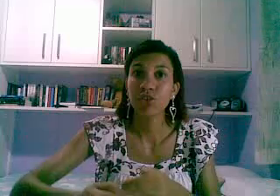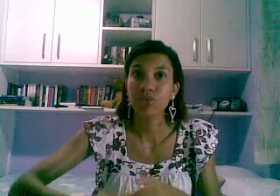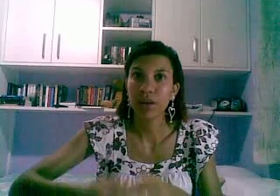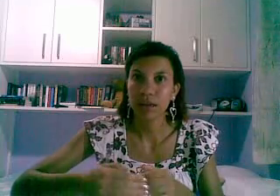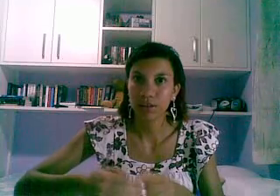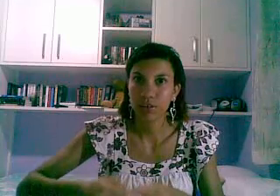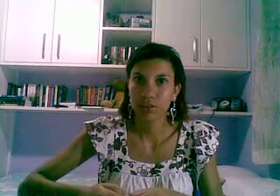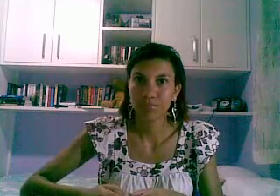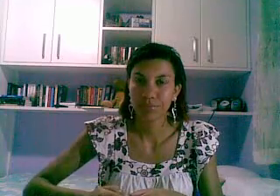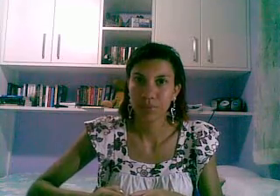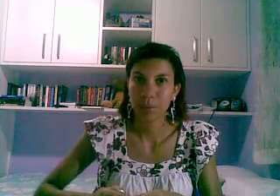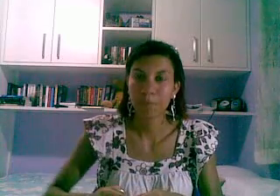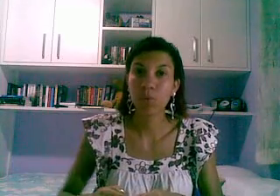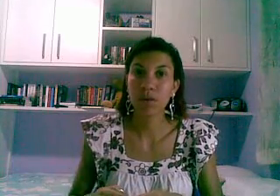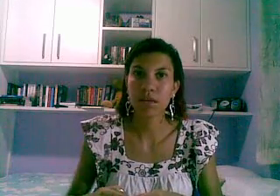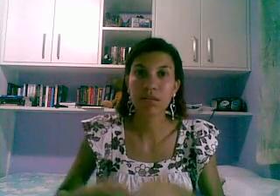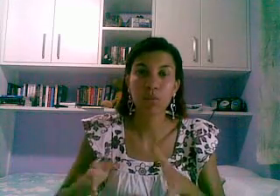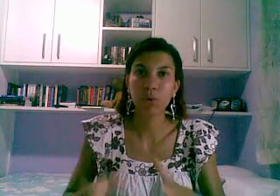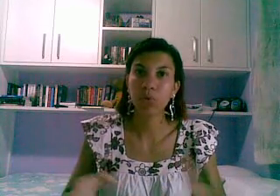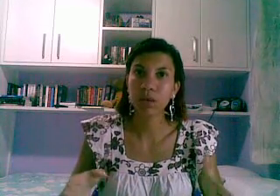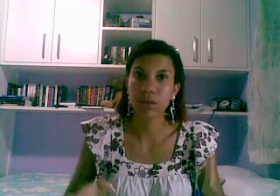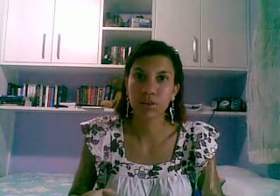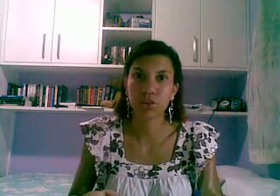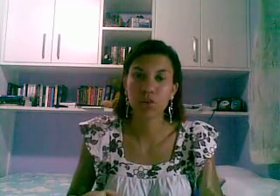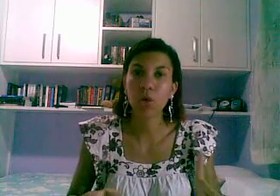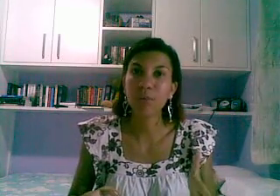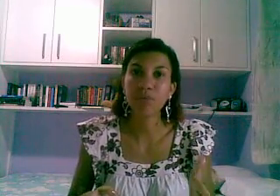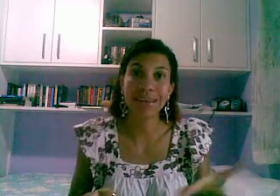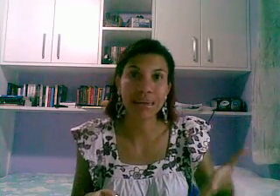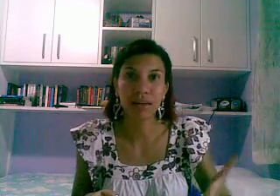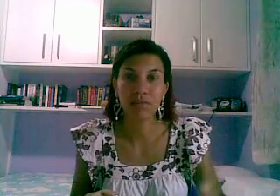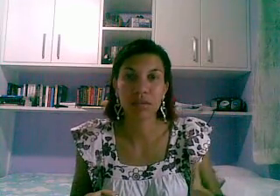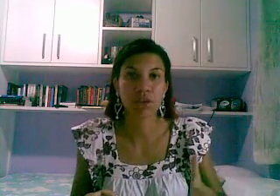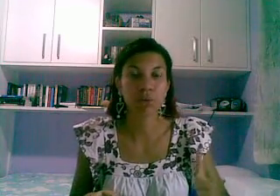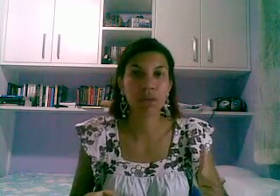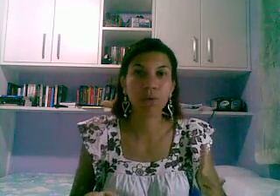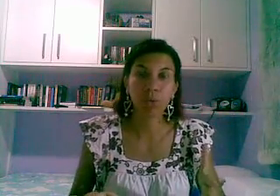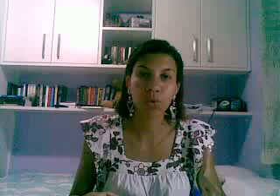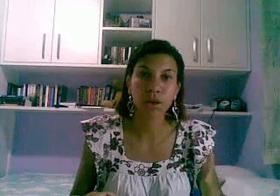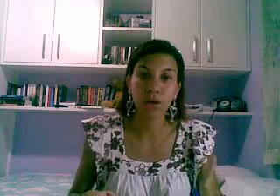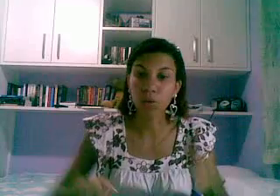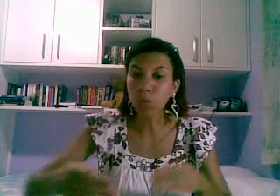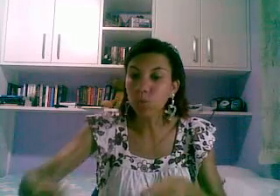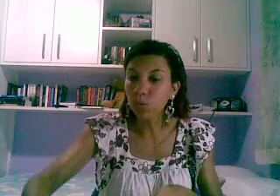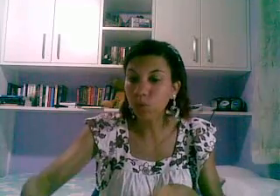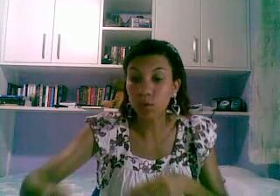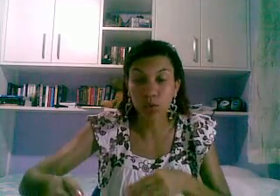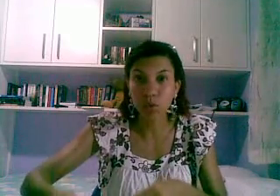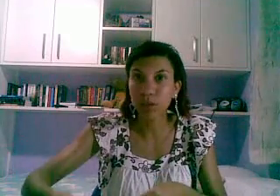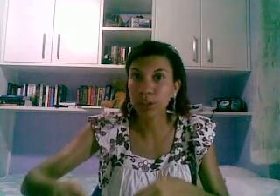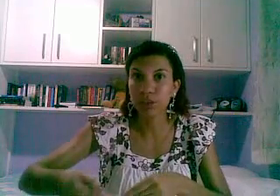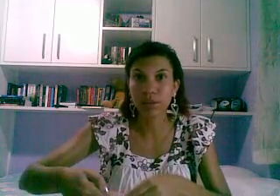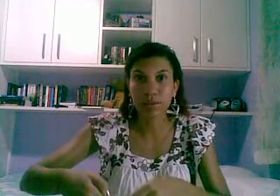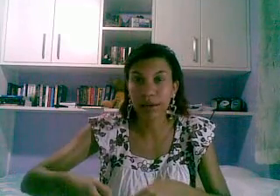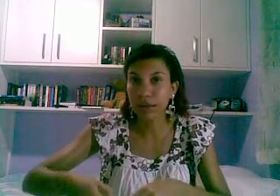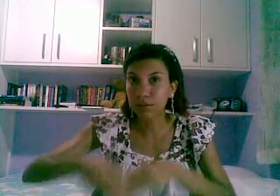diferentes porque são oito kits como eu falei vocês podem concorrer com um dois três